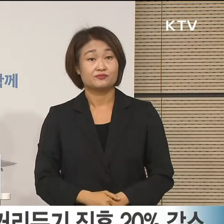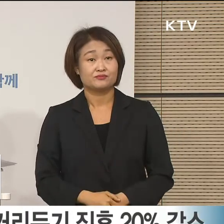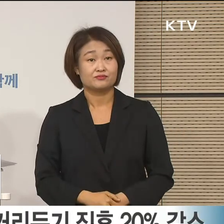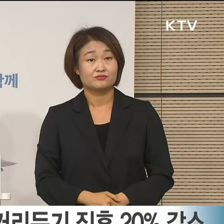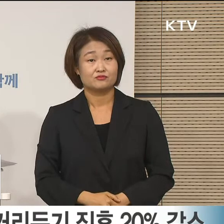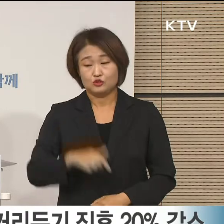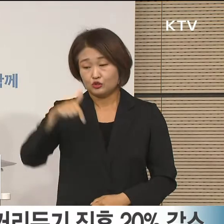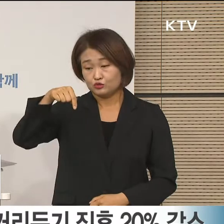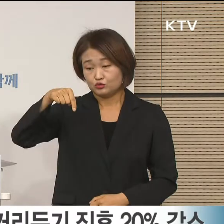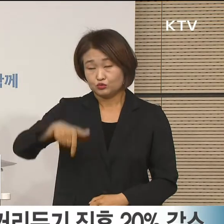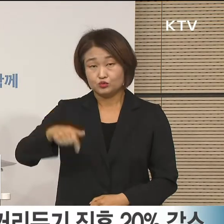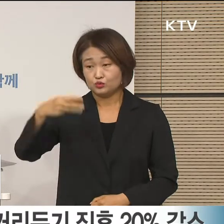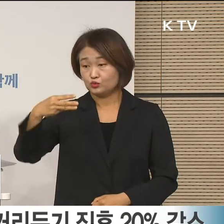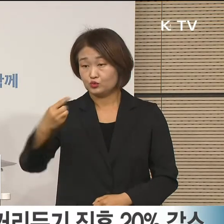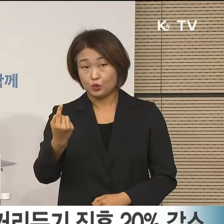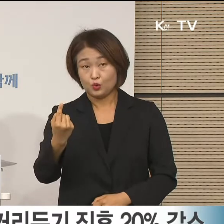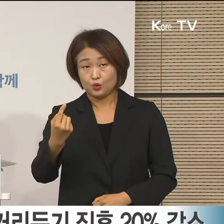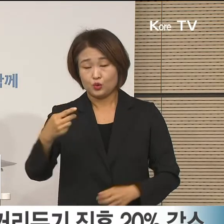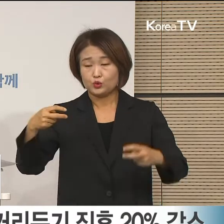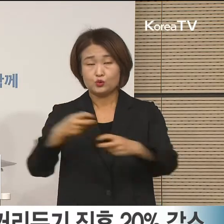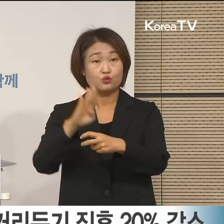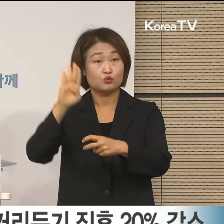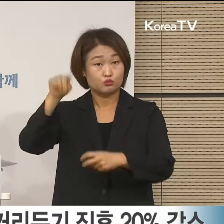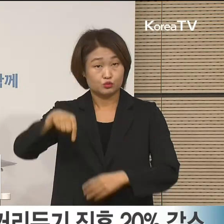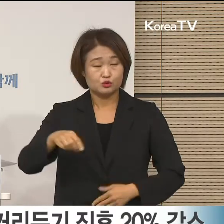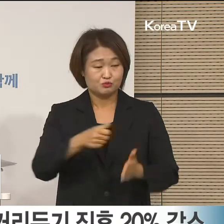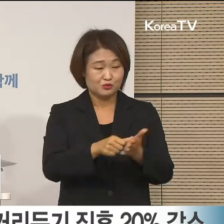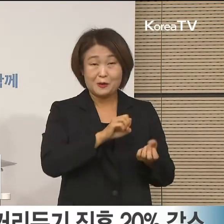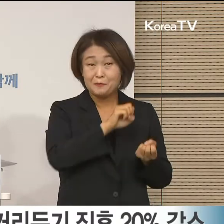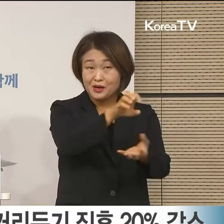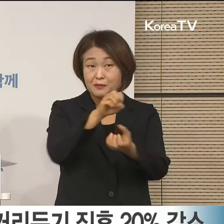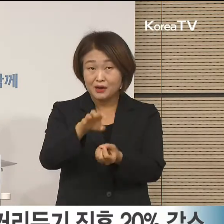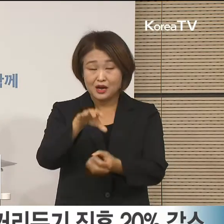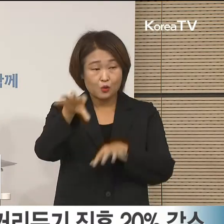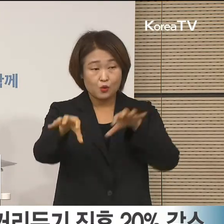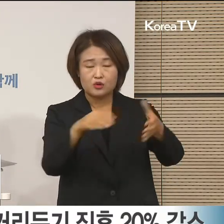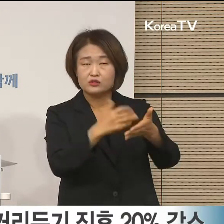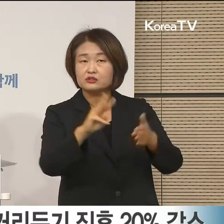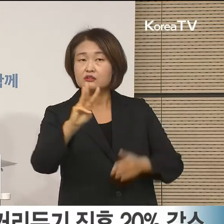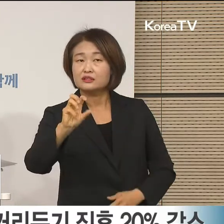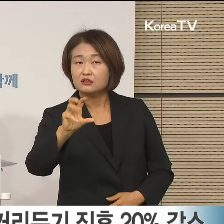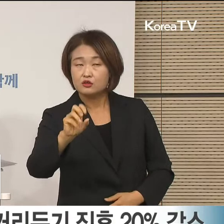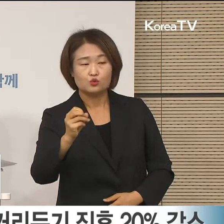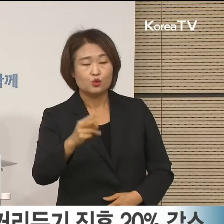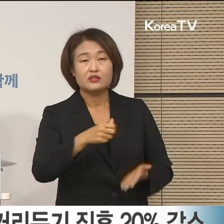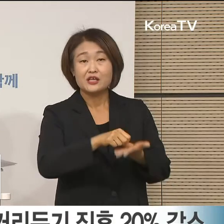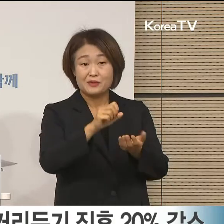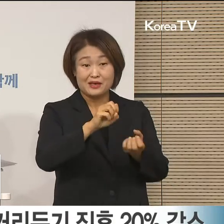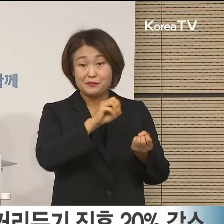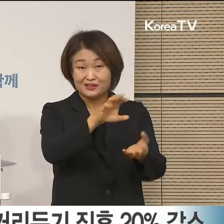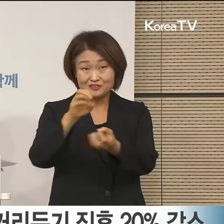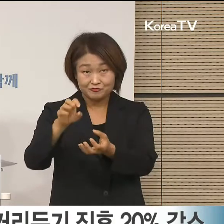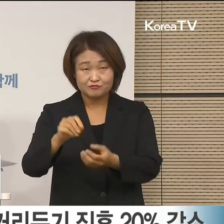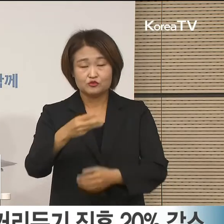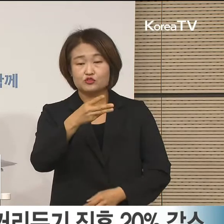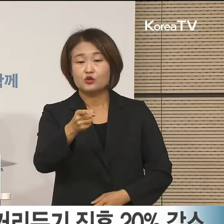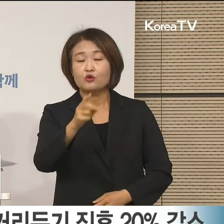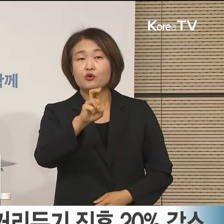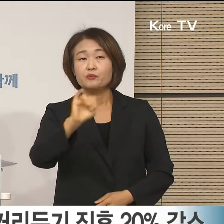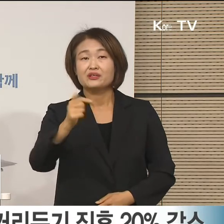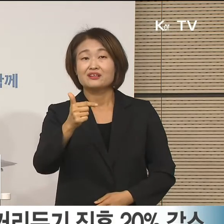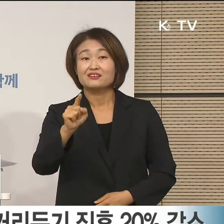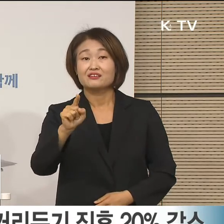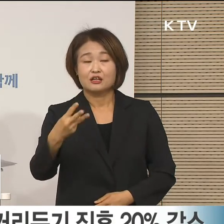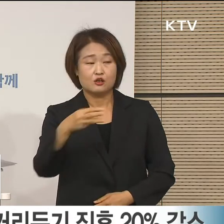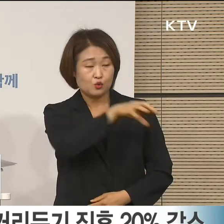국토교통부는 거간 유통물류시설 35개소와 택배터미널 589개소에 대해